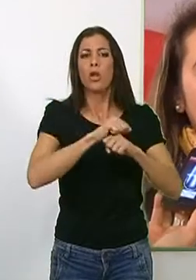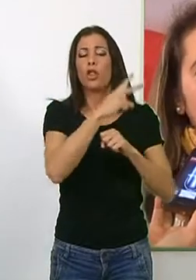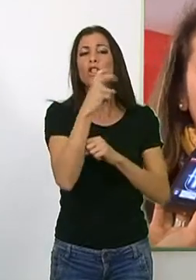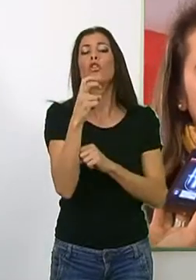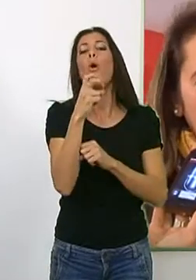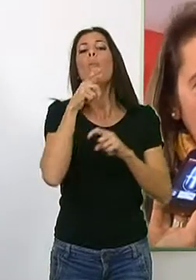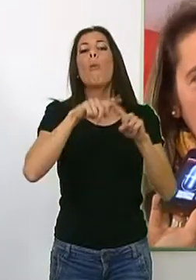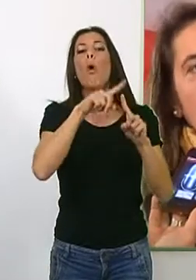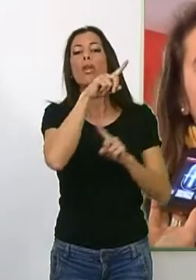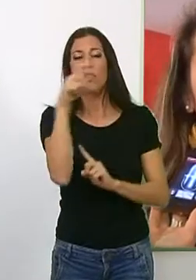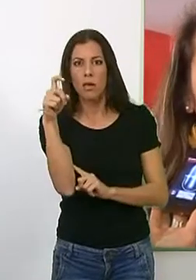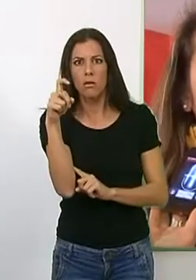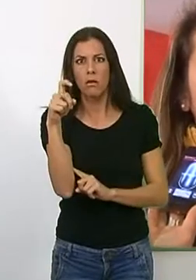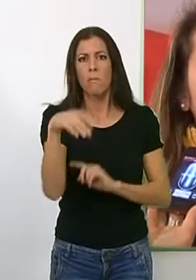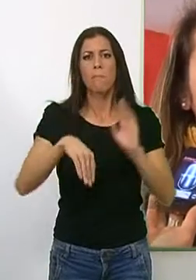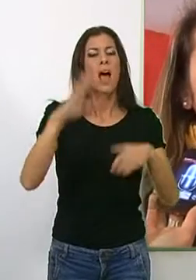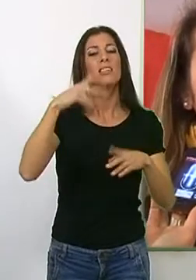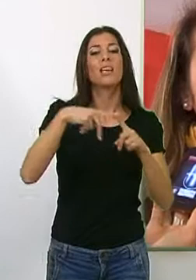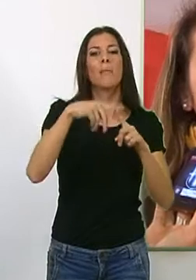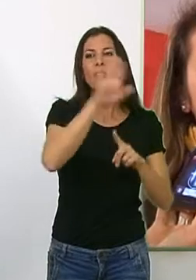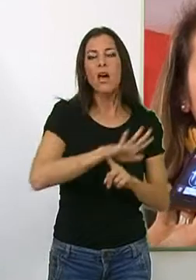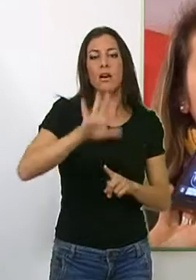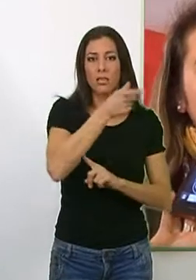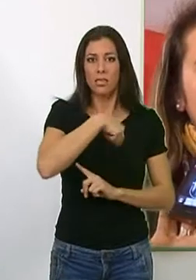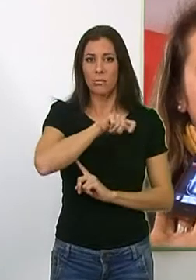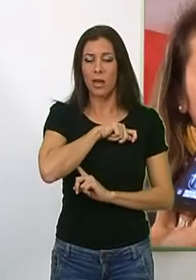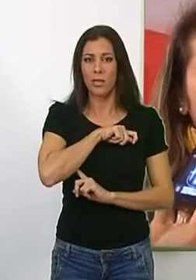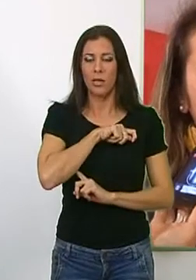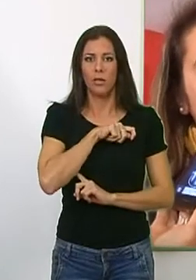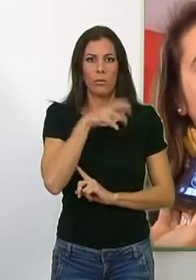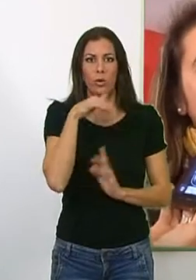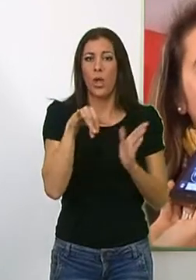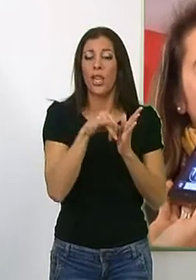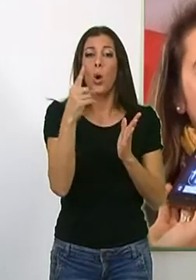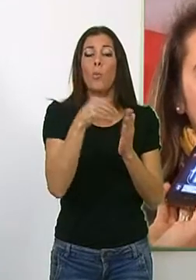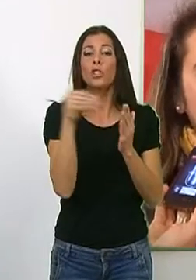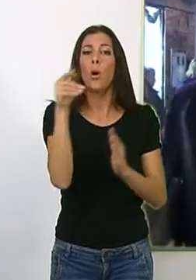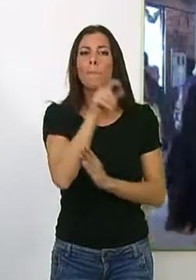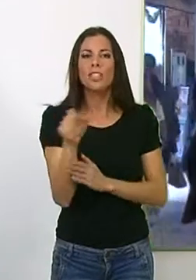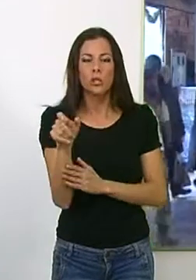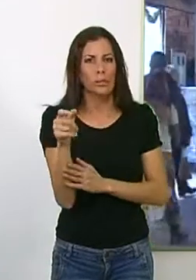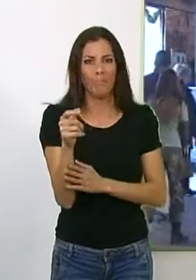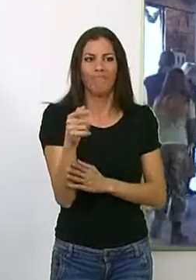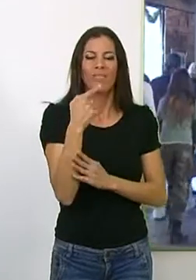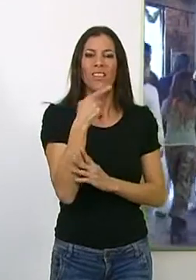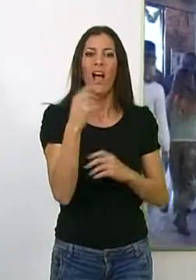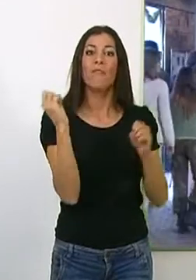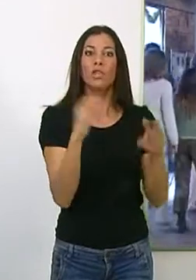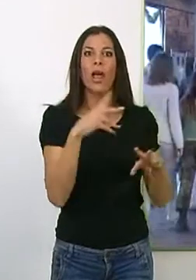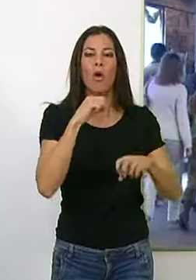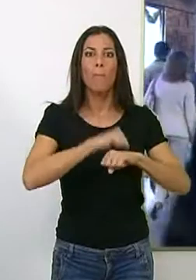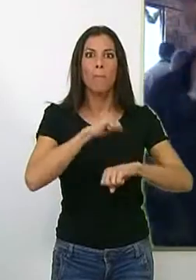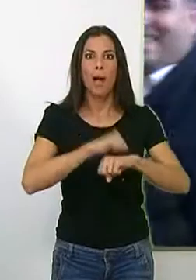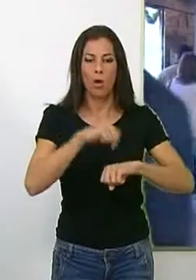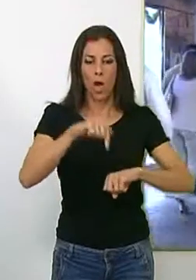200% más que en la media de toda España. Así, cerca de un millón de personas han abandonado el